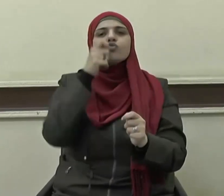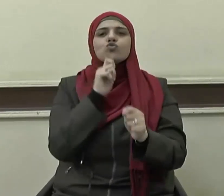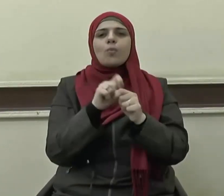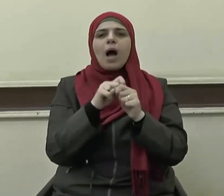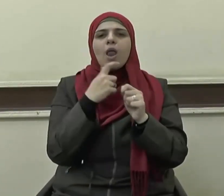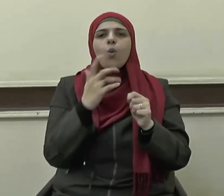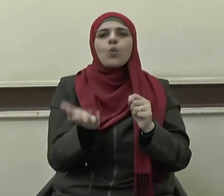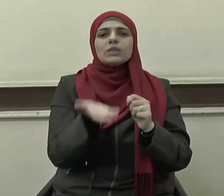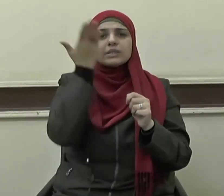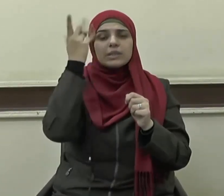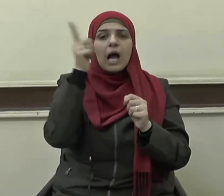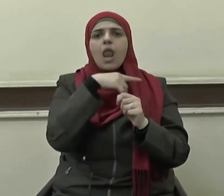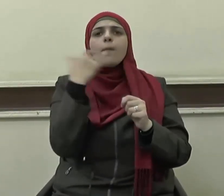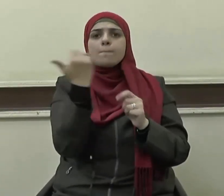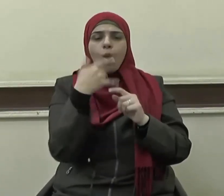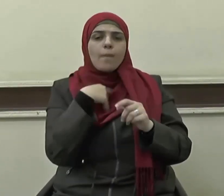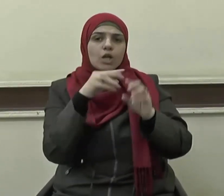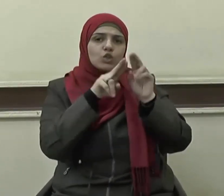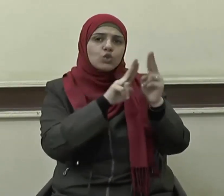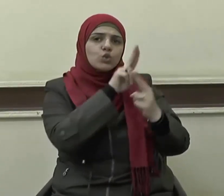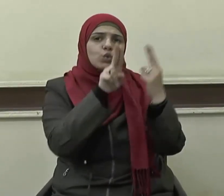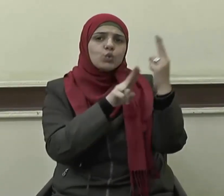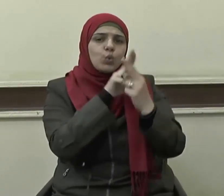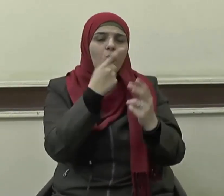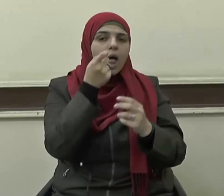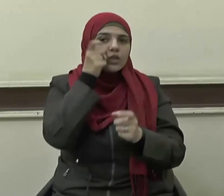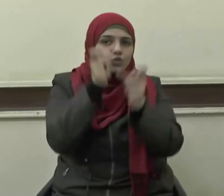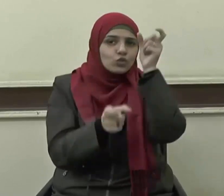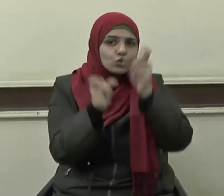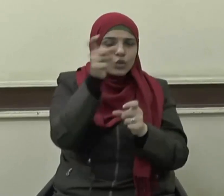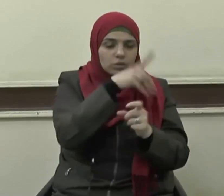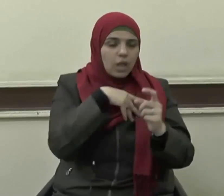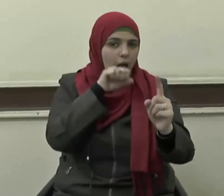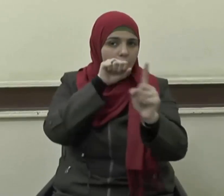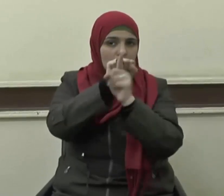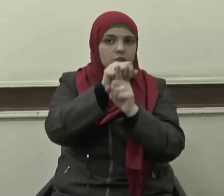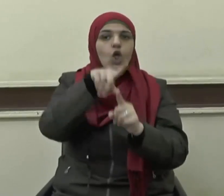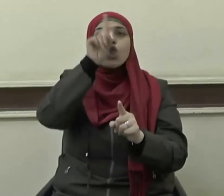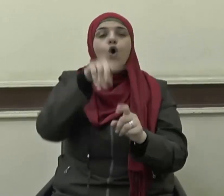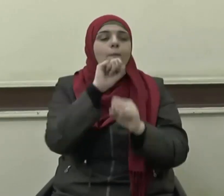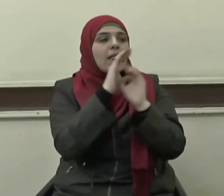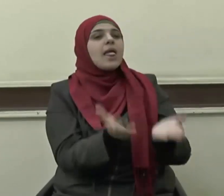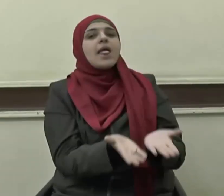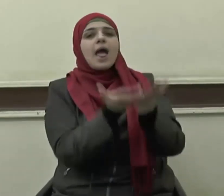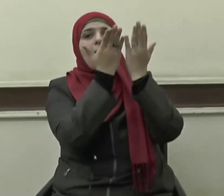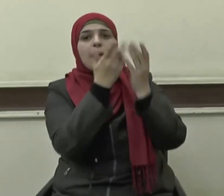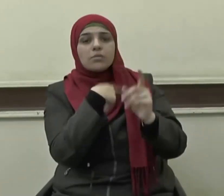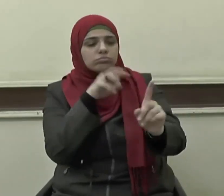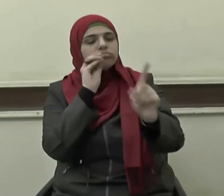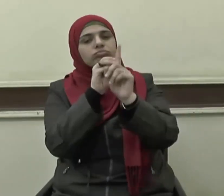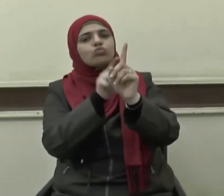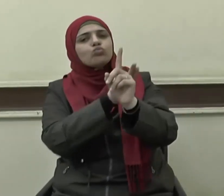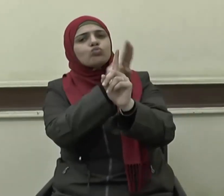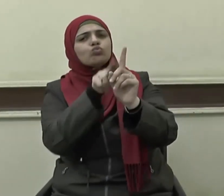سوف يسأل العبد عنها سؤالا خاصا يوم القيامة حتى يجتهد